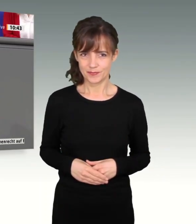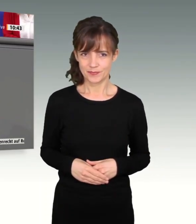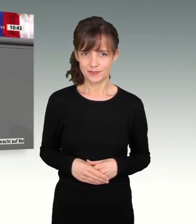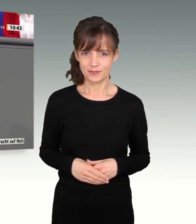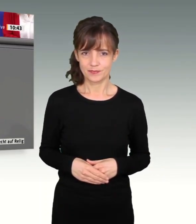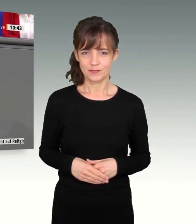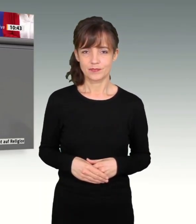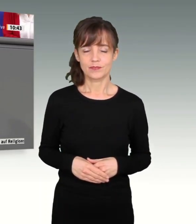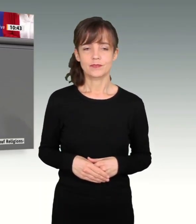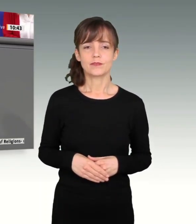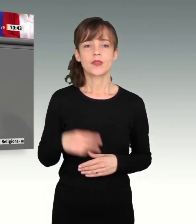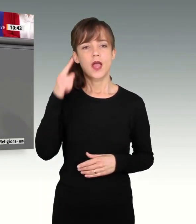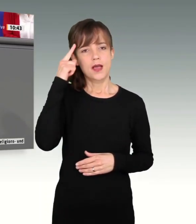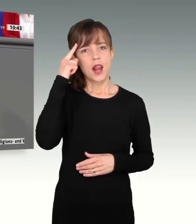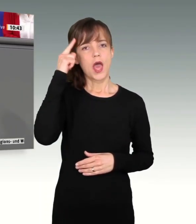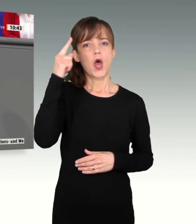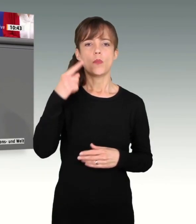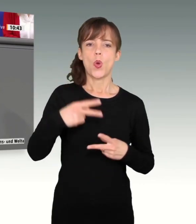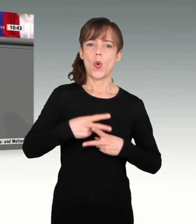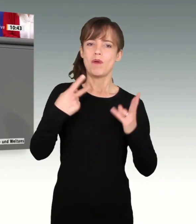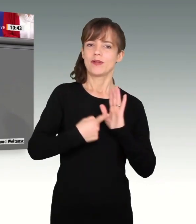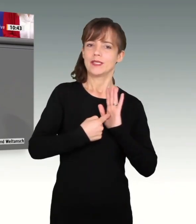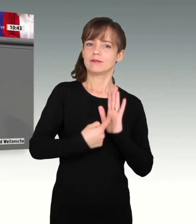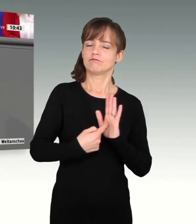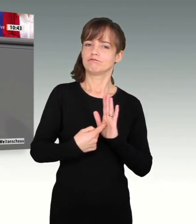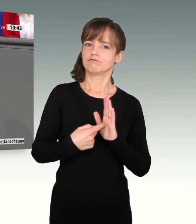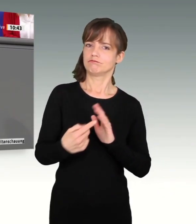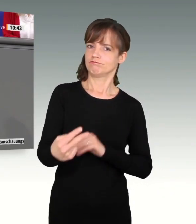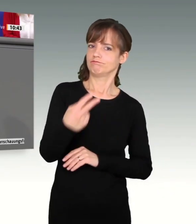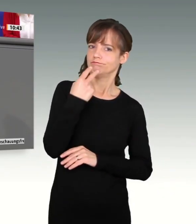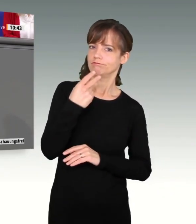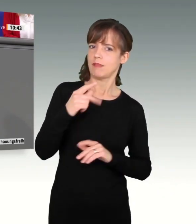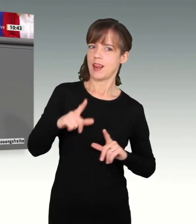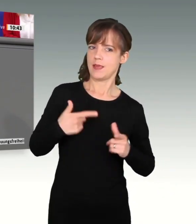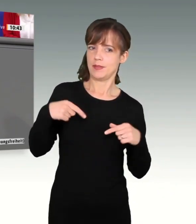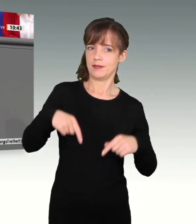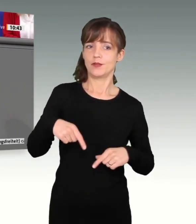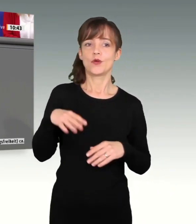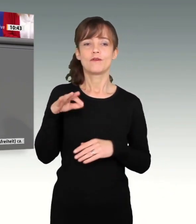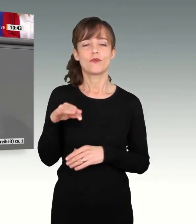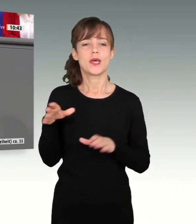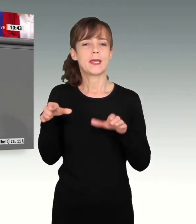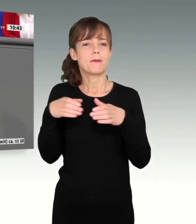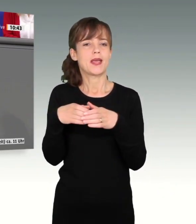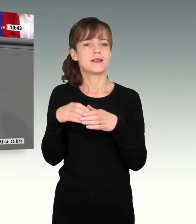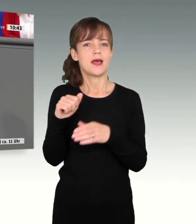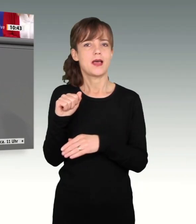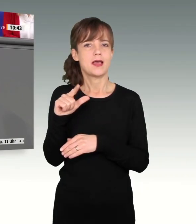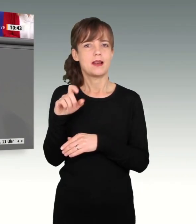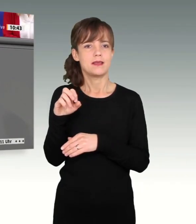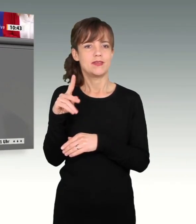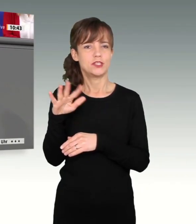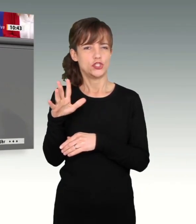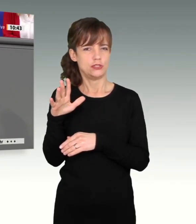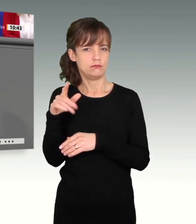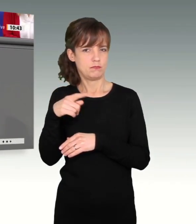sein Glauben, öffentlich und sichtbar zu leben, ist für die alevitische Gemeinde bei mir im Wahlkreis in Bochum keine Selbstverständlichkeit. Bei meinem